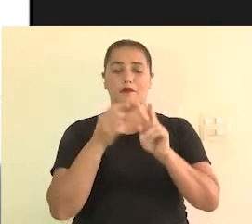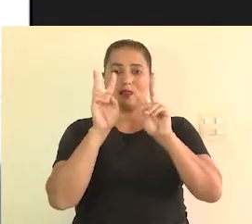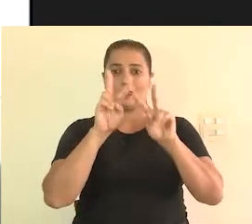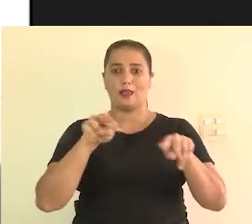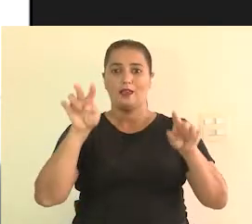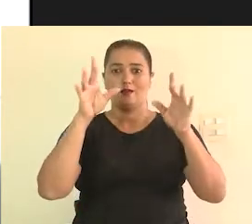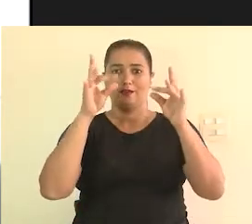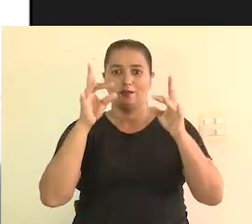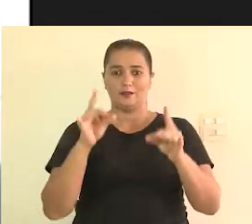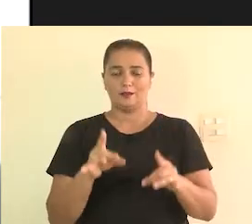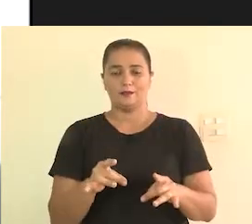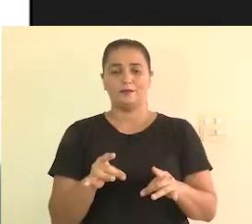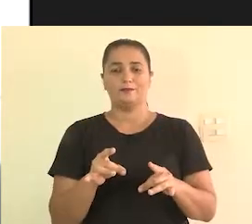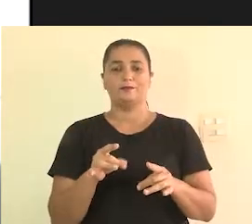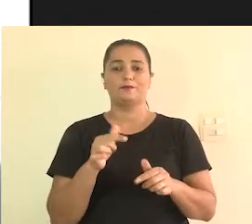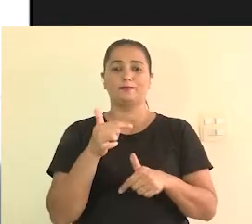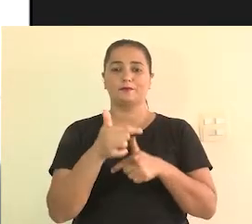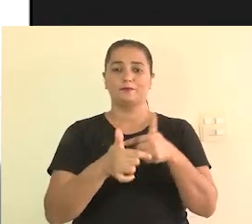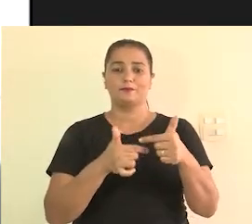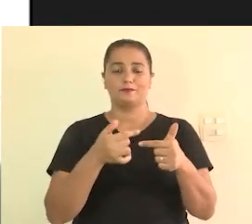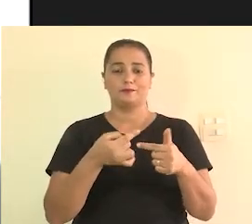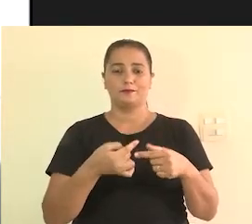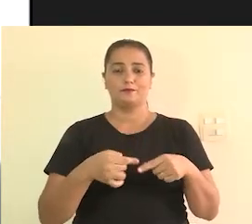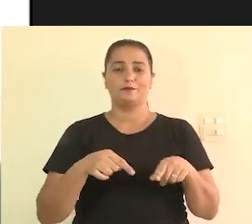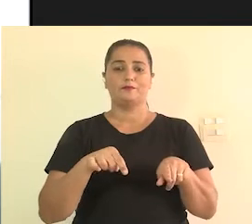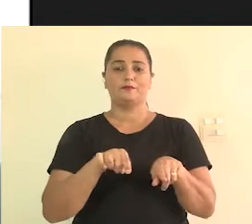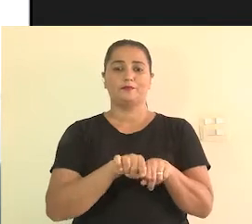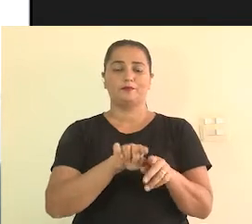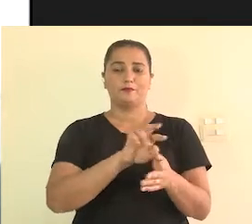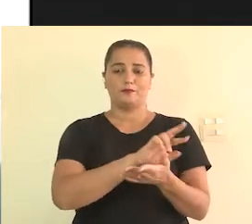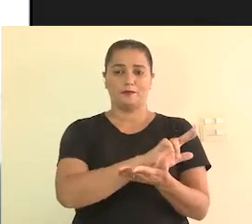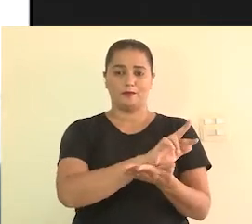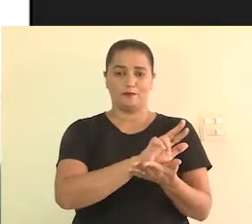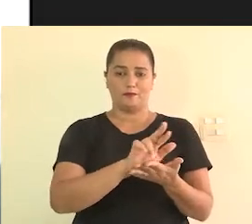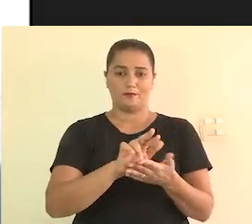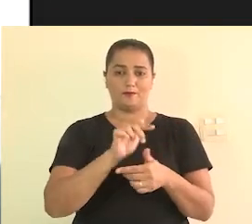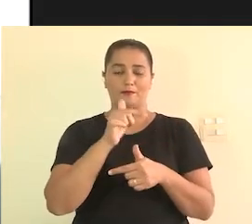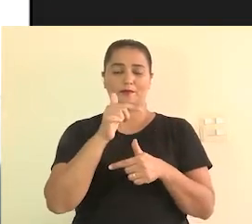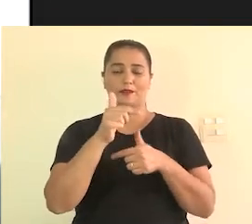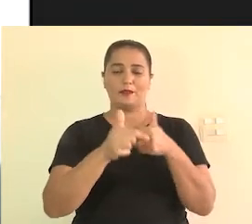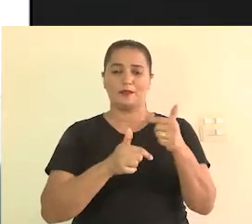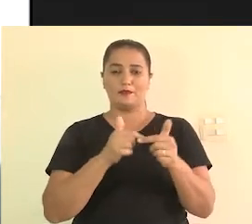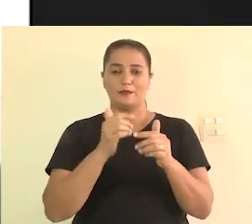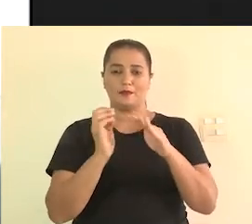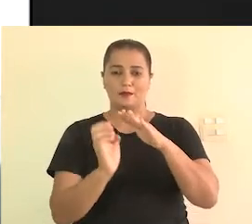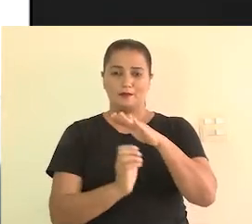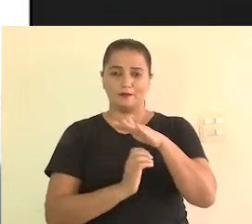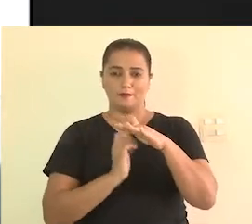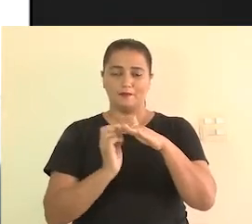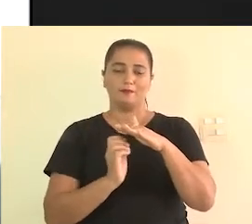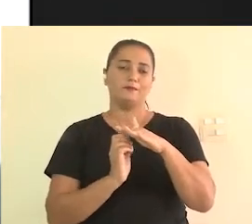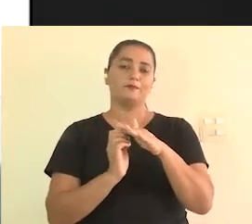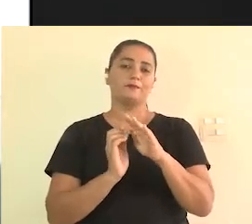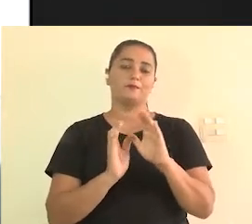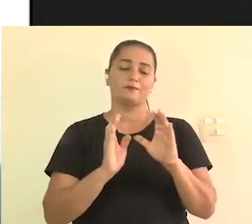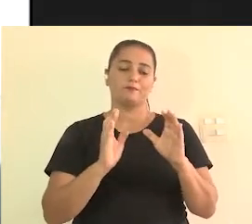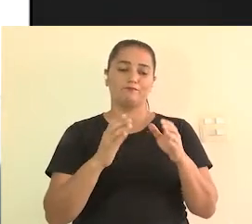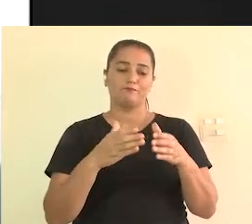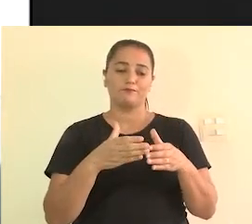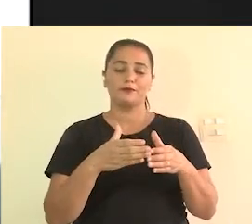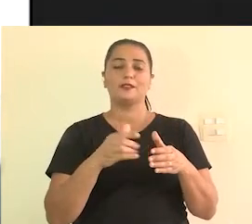a audiodescrição. Trabalho em parceria com diversas empresas do ramo da